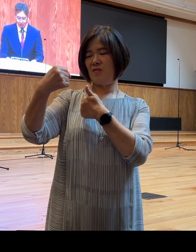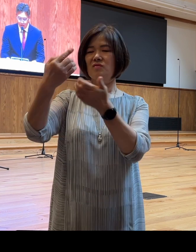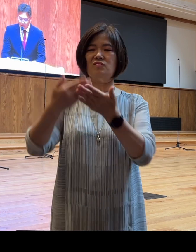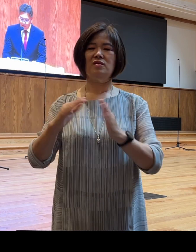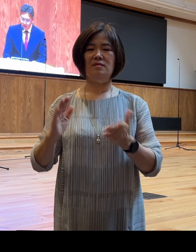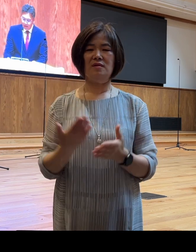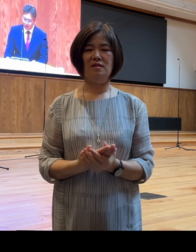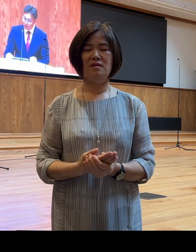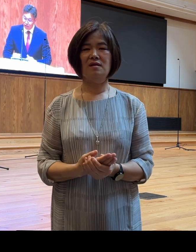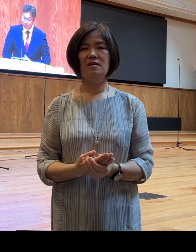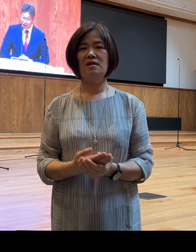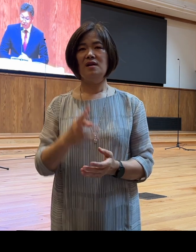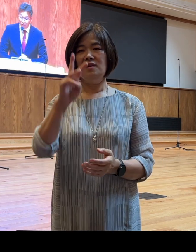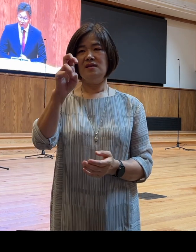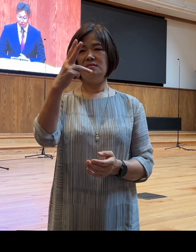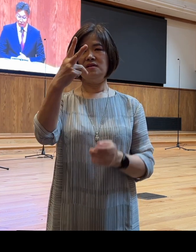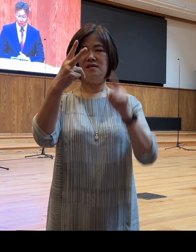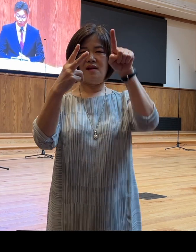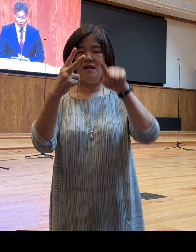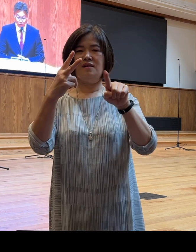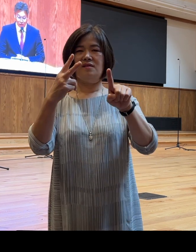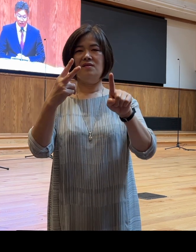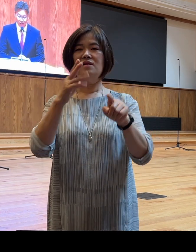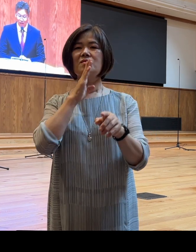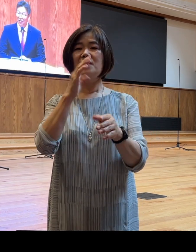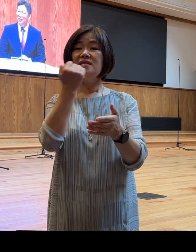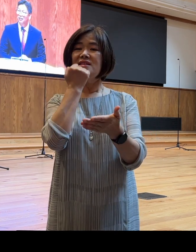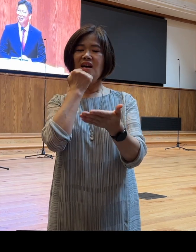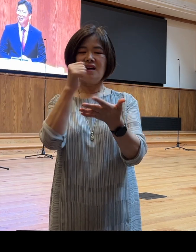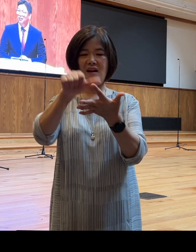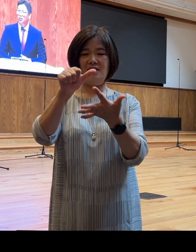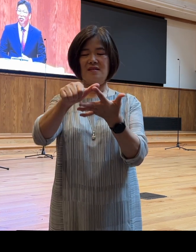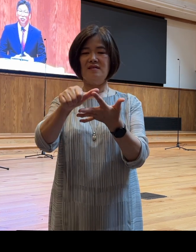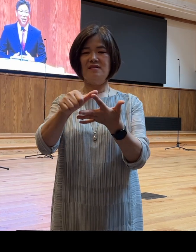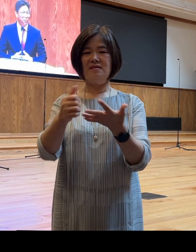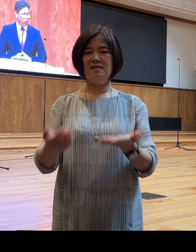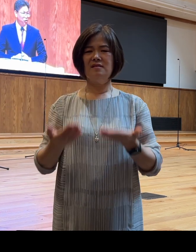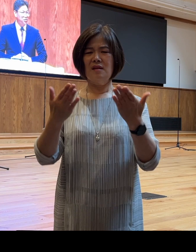여러분 22장에서 이삭을 번제로 드리라 마음이 어떻겠습니까?